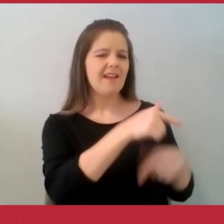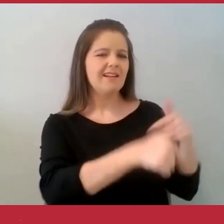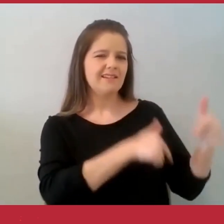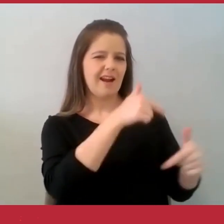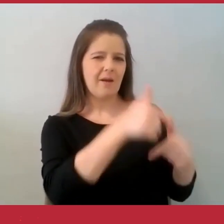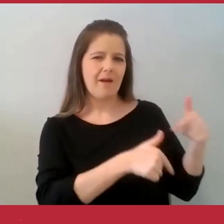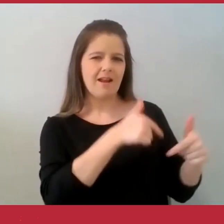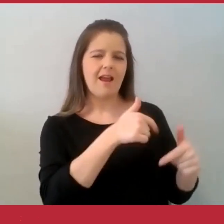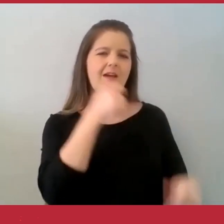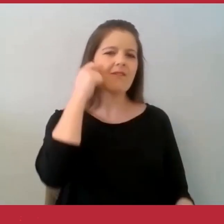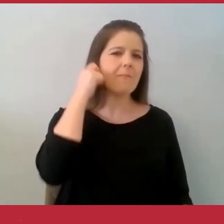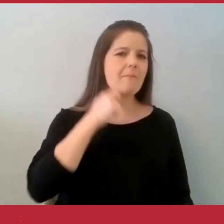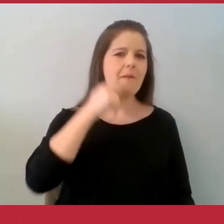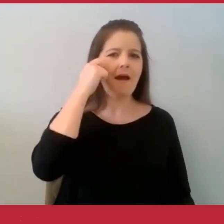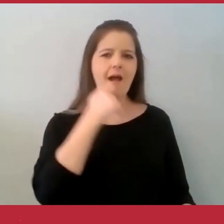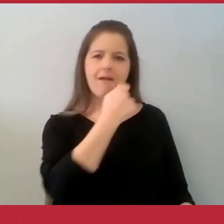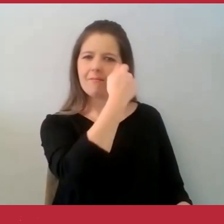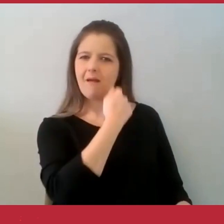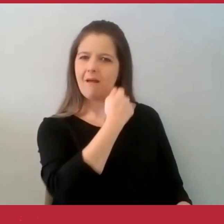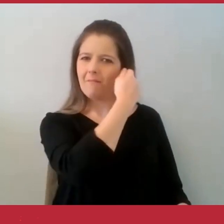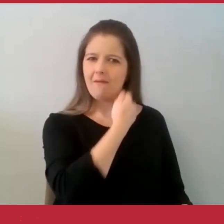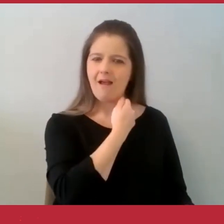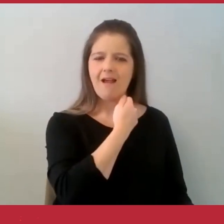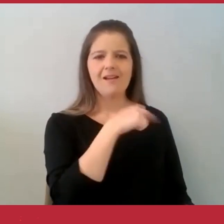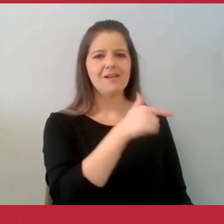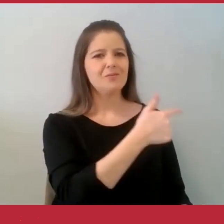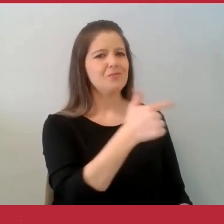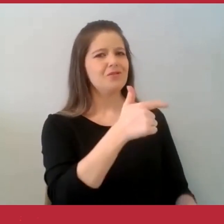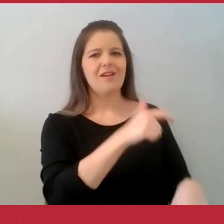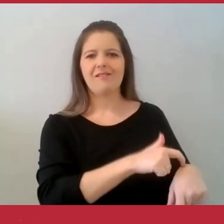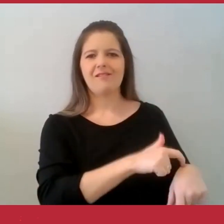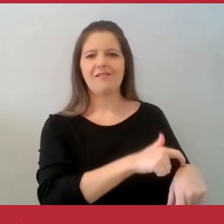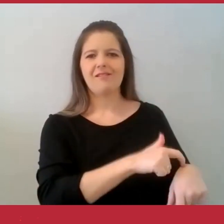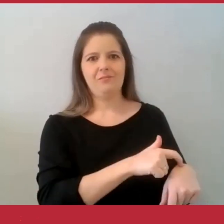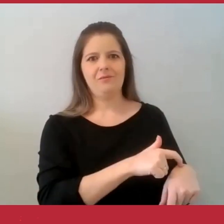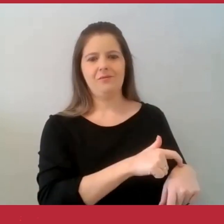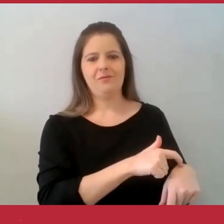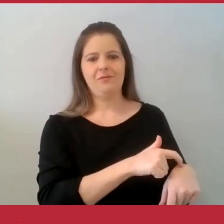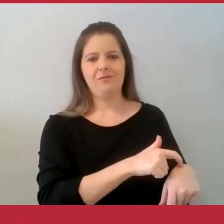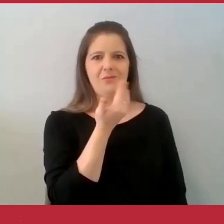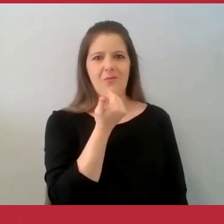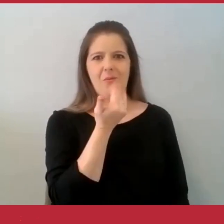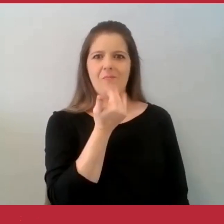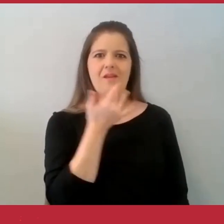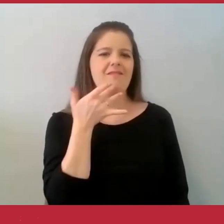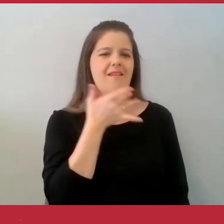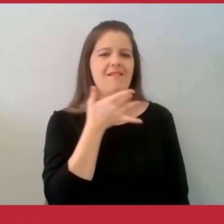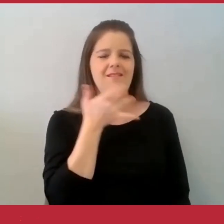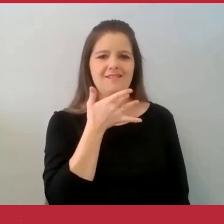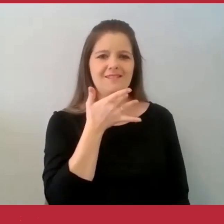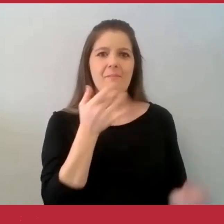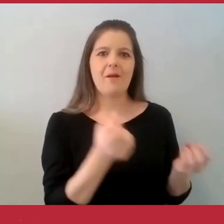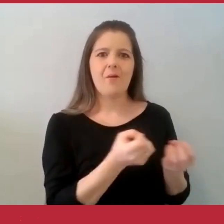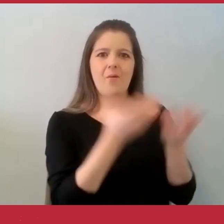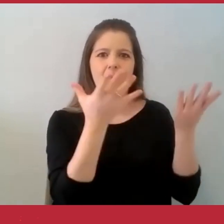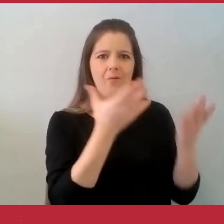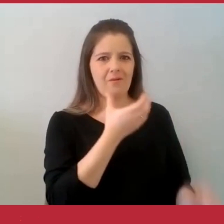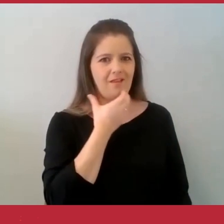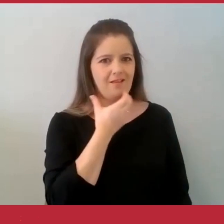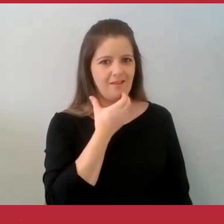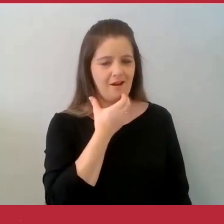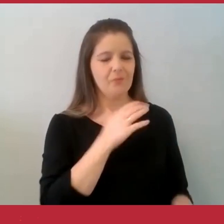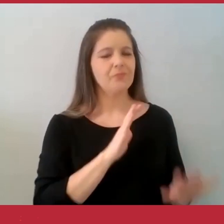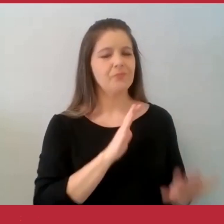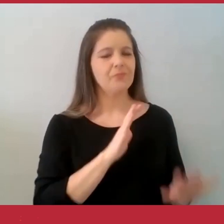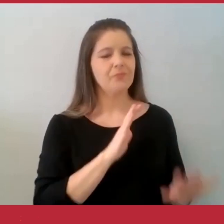trabalho e ele não teria tempo de fazer uma comida gostosa e celebrar o Natal. Então, lá